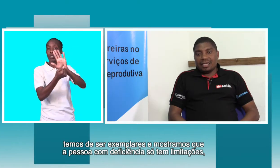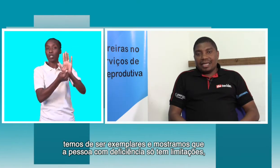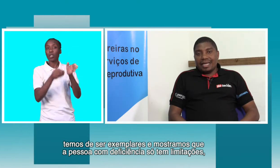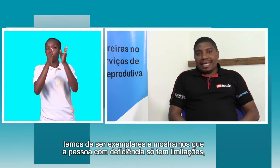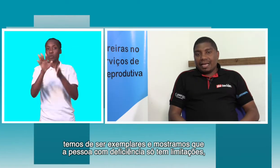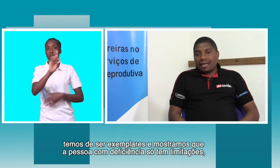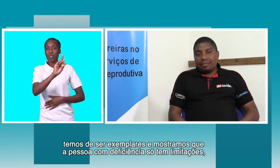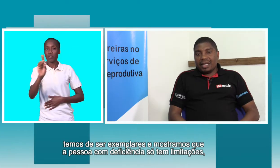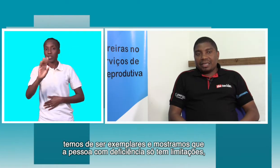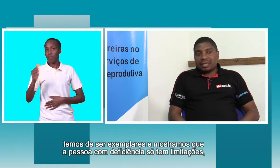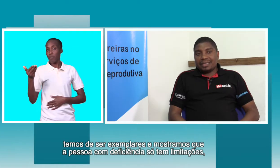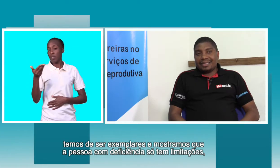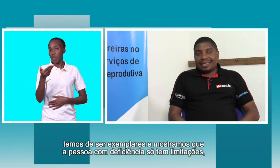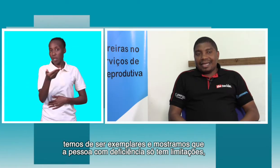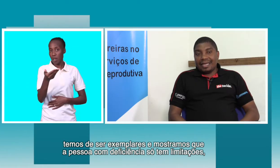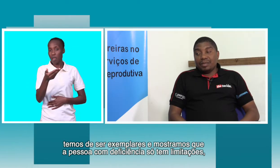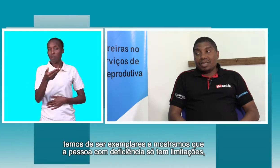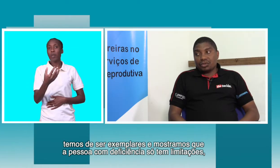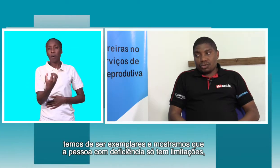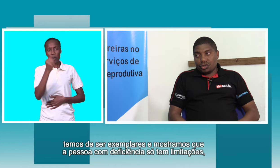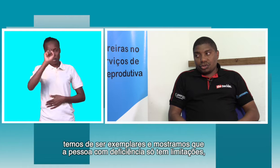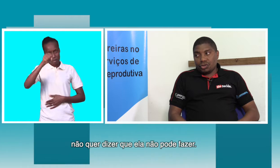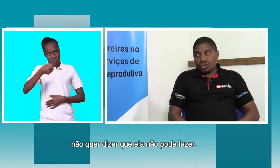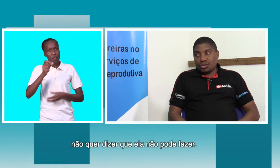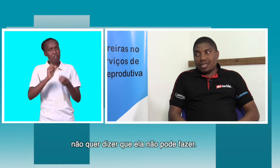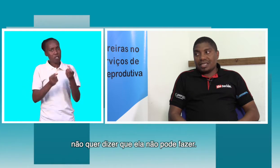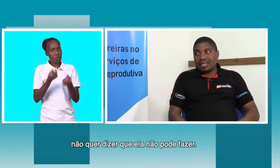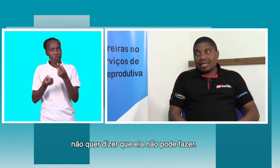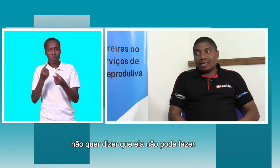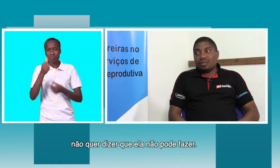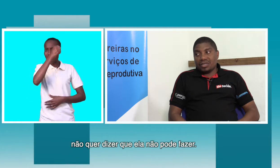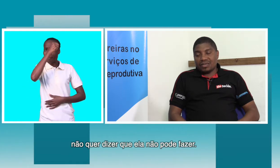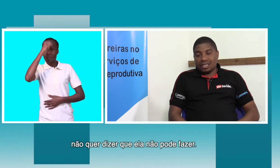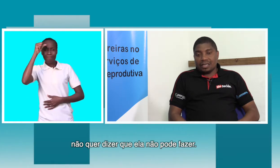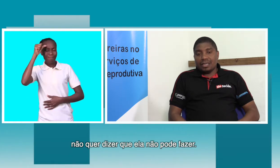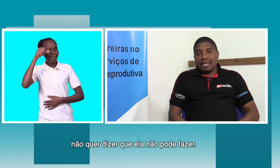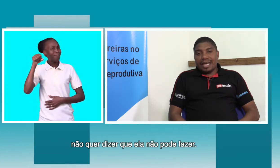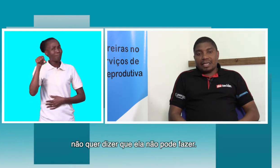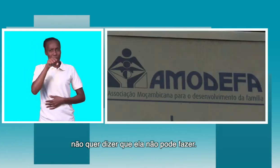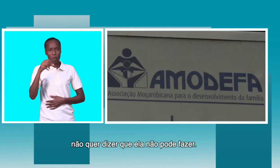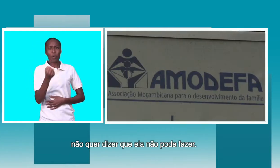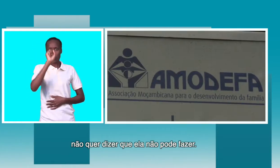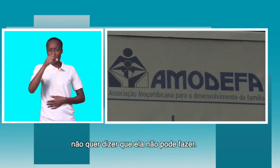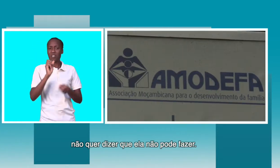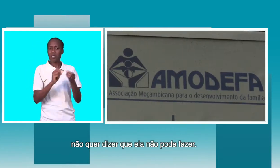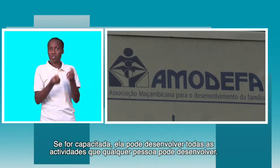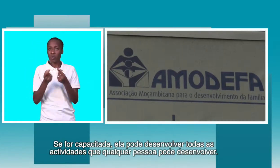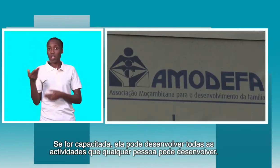ela apenas tem limitações, não quer dizer que ela não pode fazer. Esta mesma pessoa, se nós formos